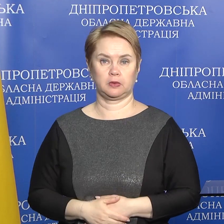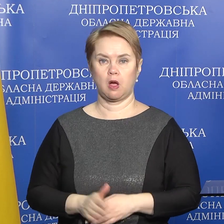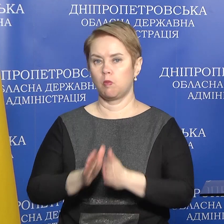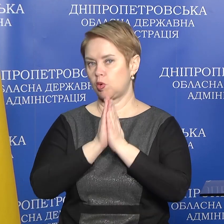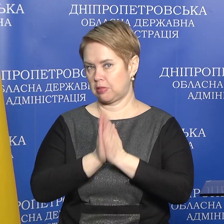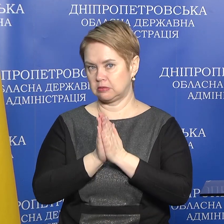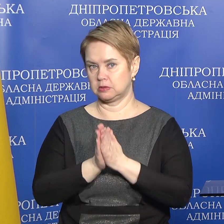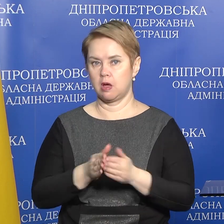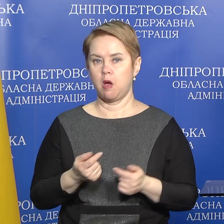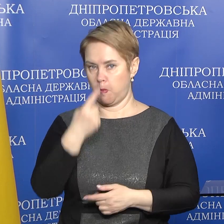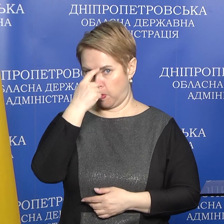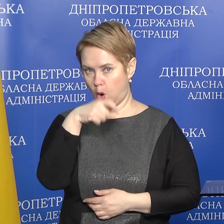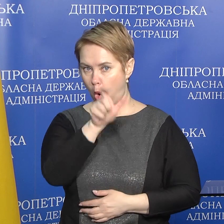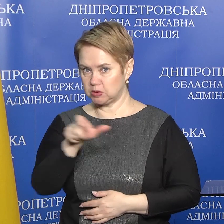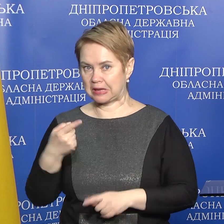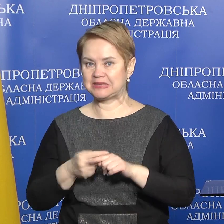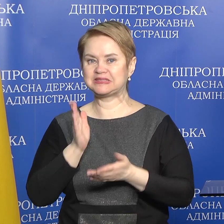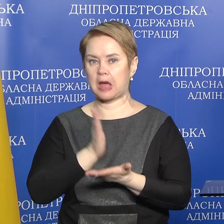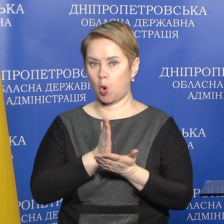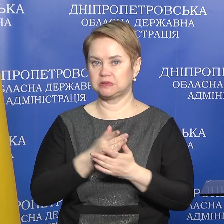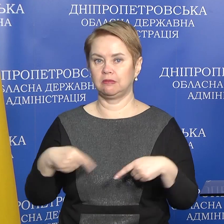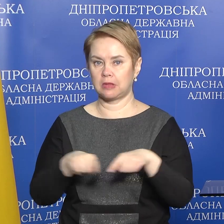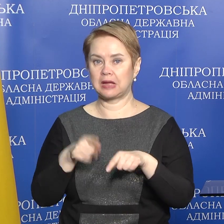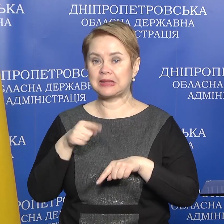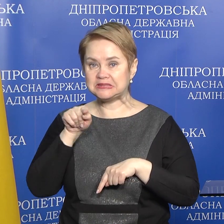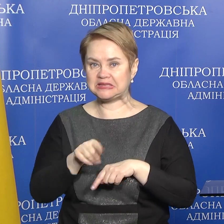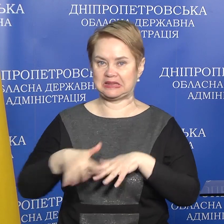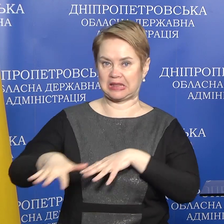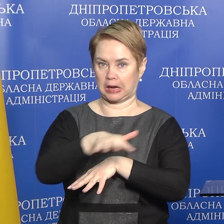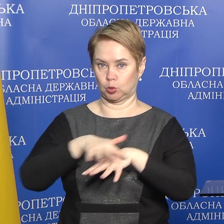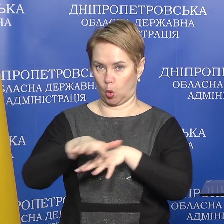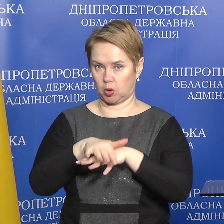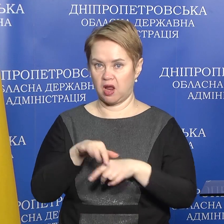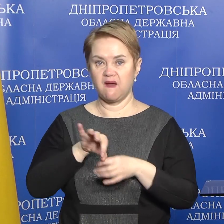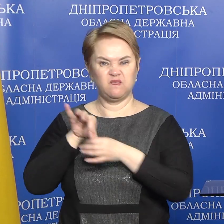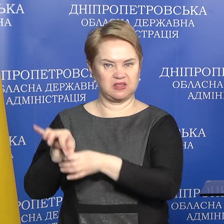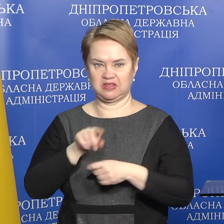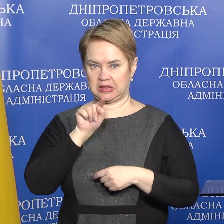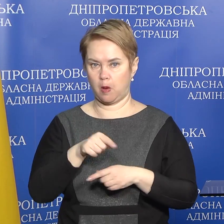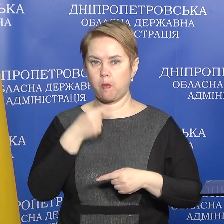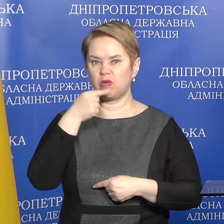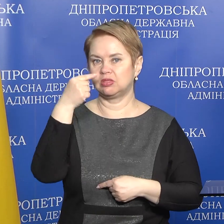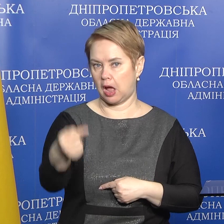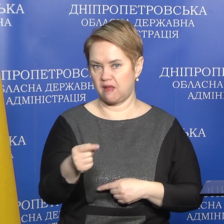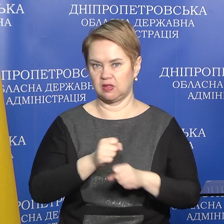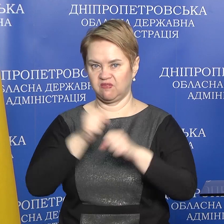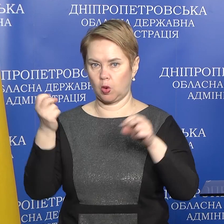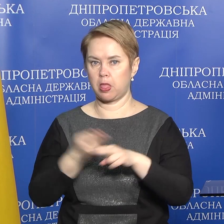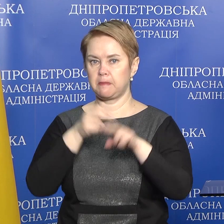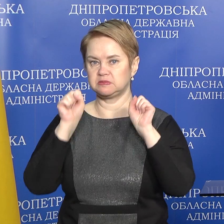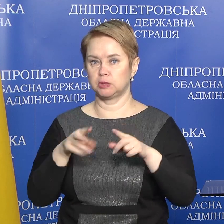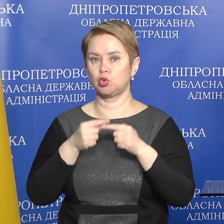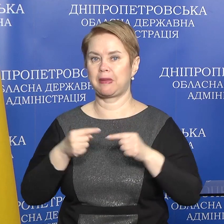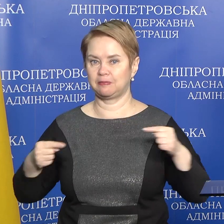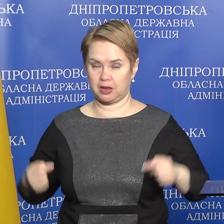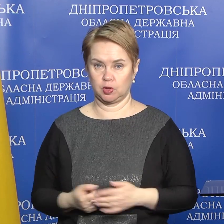Будь ласка, попередте осіб, які знаходяться також на цій території. Відведіть їх подалі від вибухонебезпечного